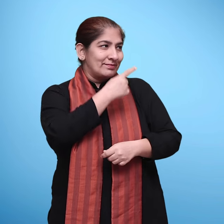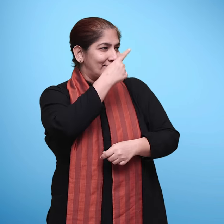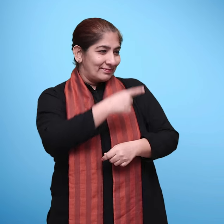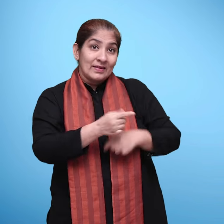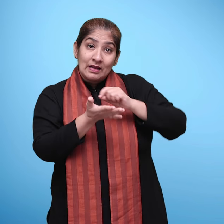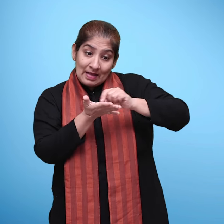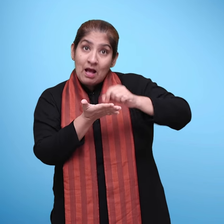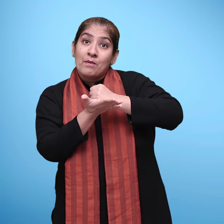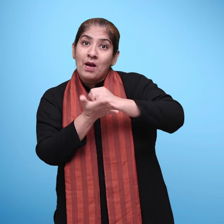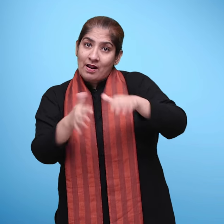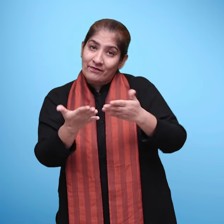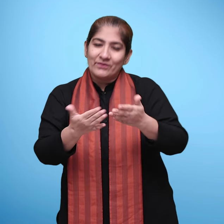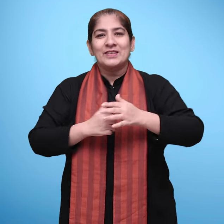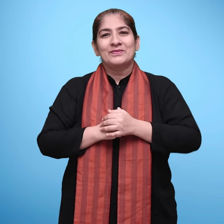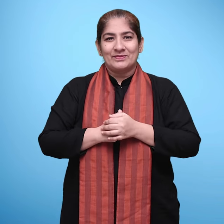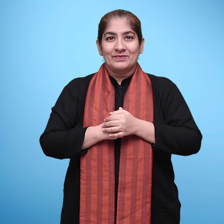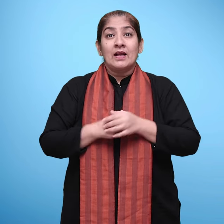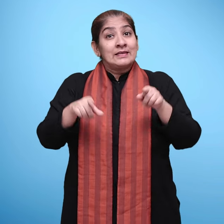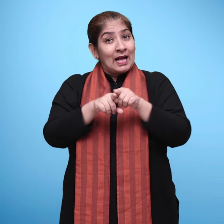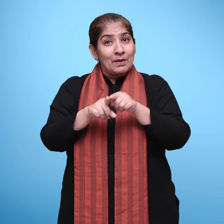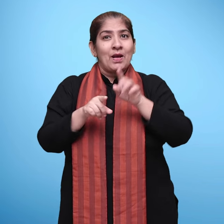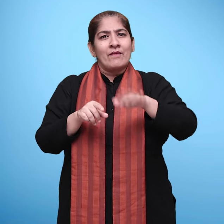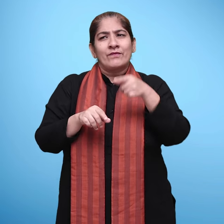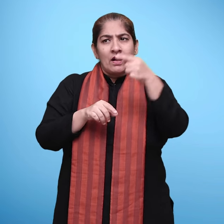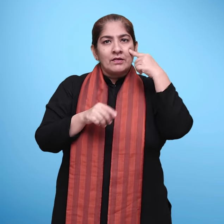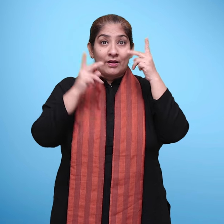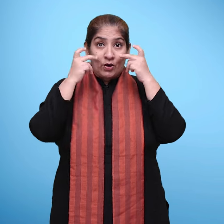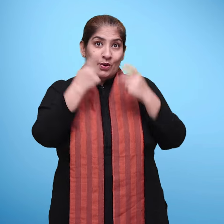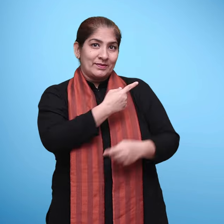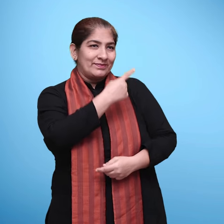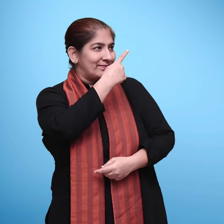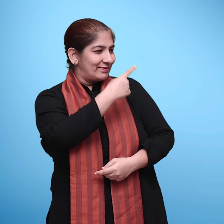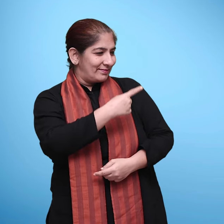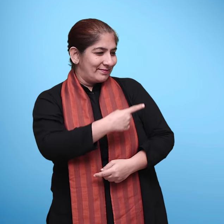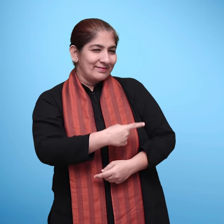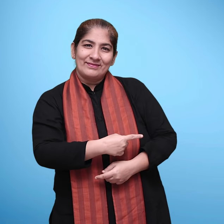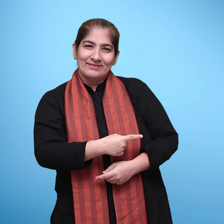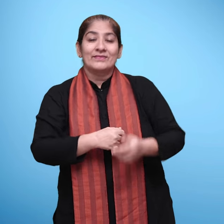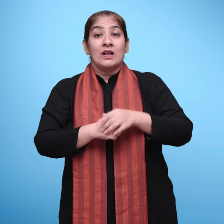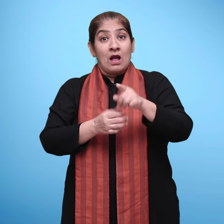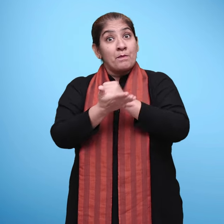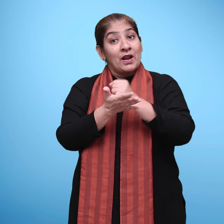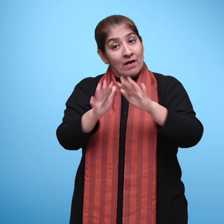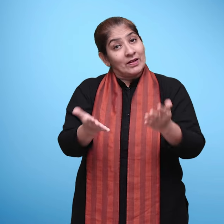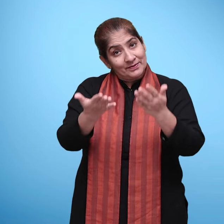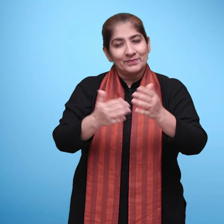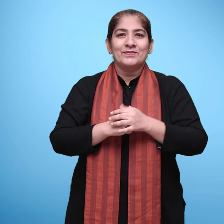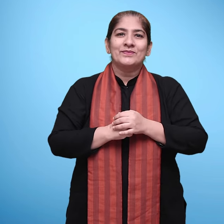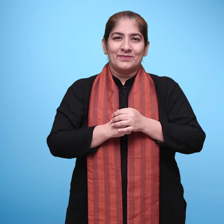लिखने के लिए कहा गया है इसी तरह से मीना, नाना, मामी आदी शब्दों पर कार करवाया